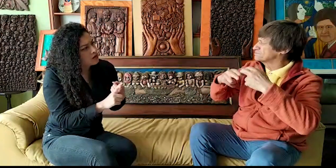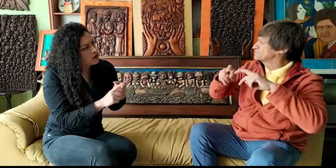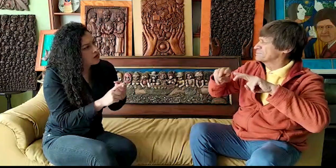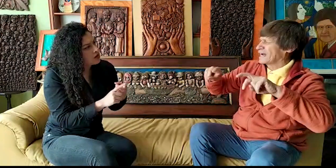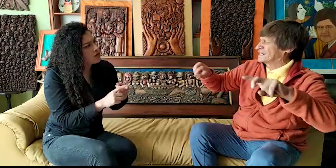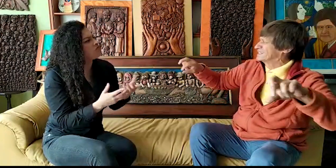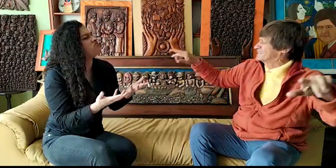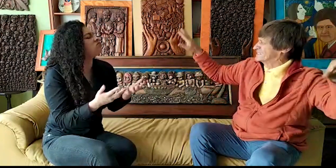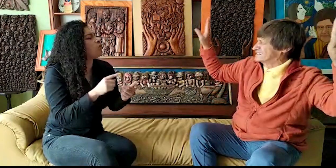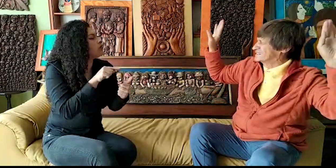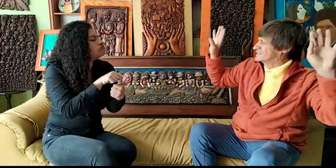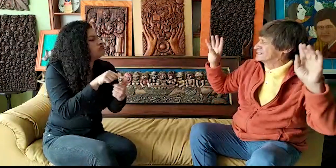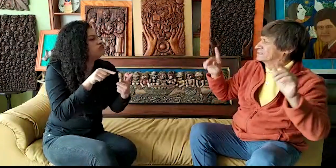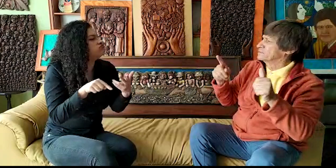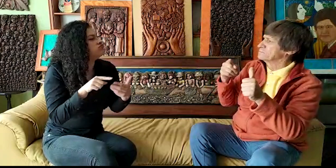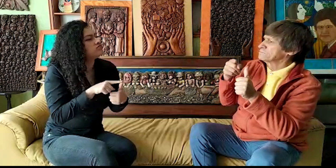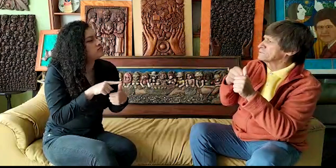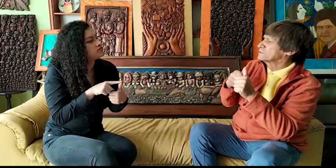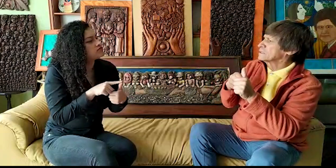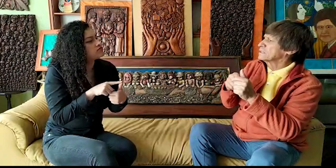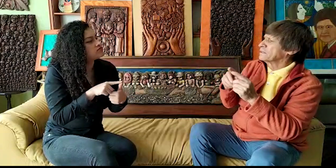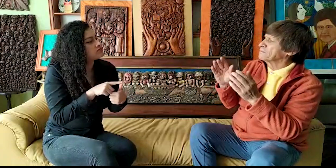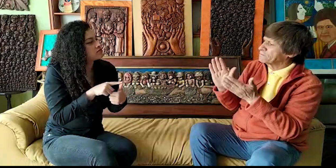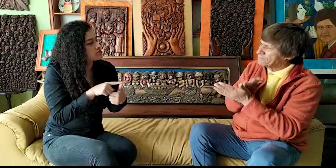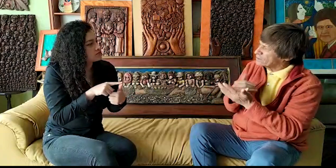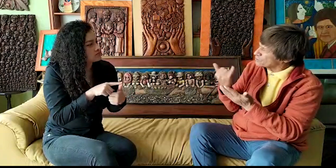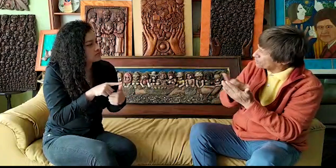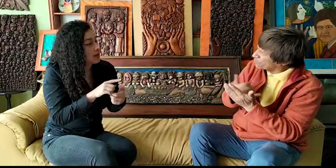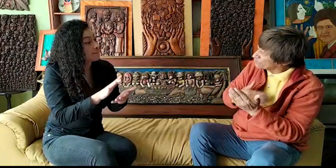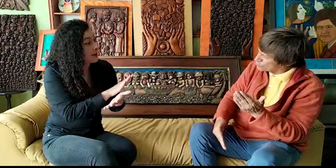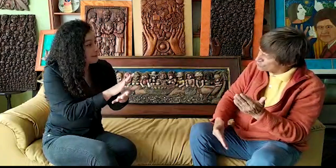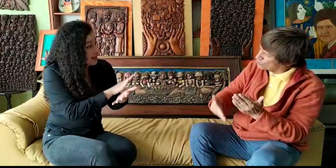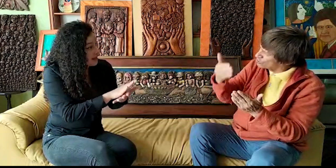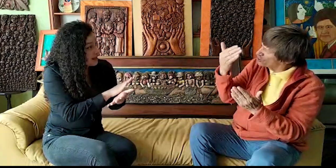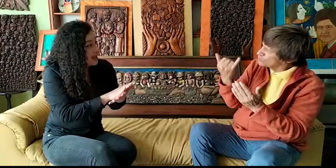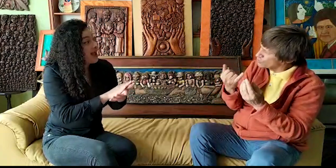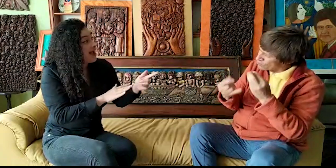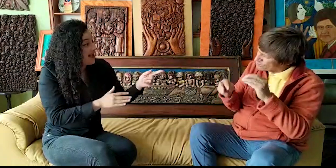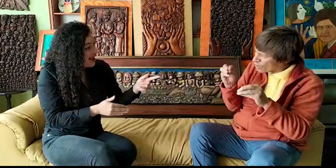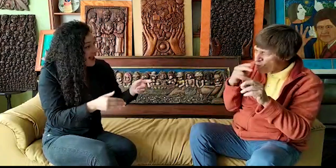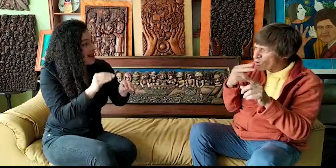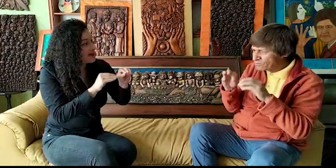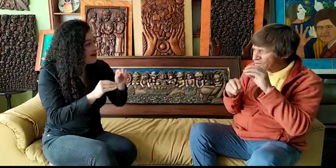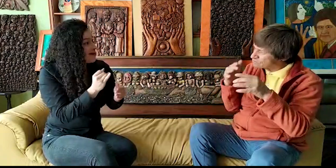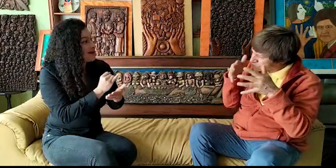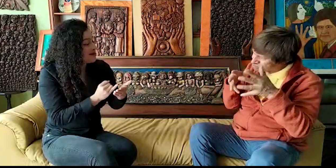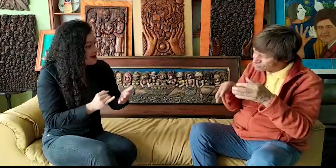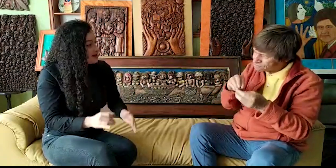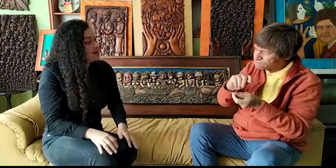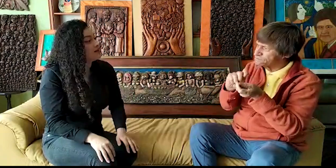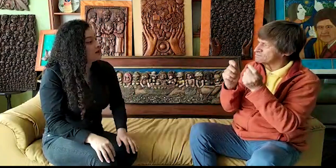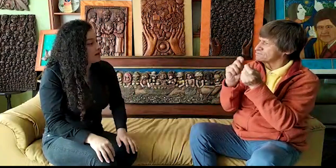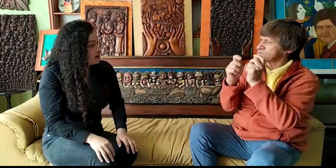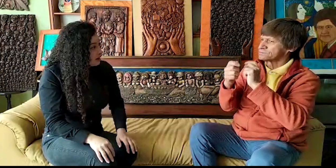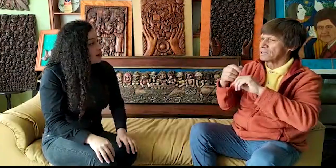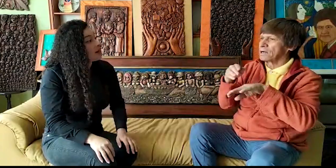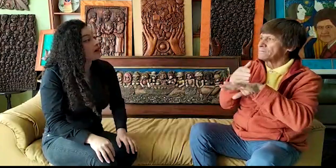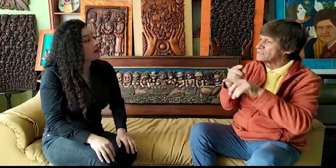materiales? Trabajo diversos materiales. Como en el papel, he dibujado desde pequeño.